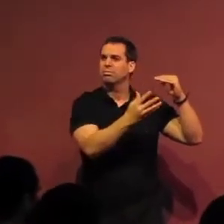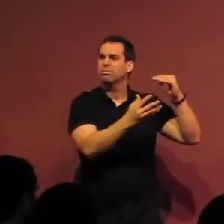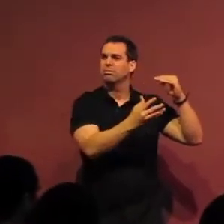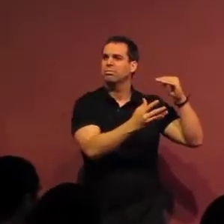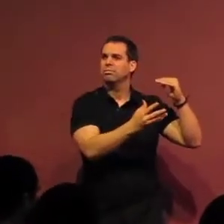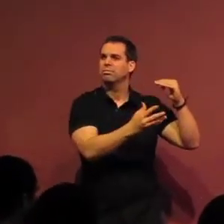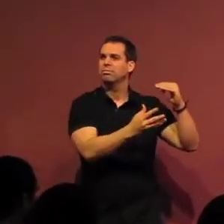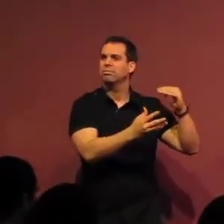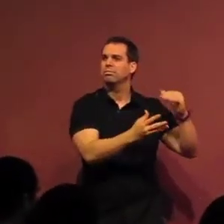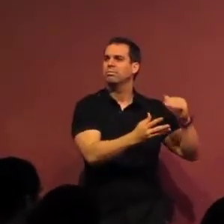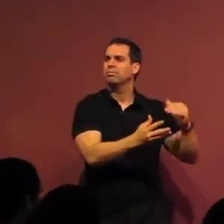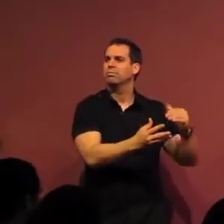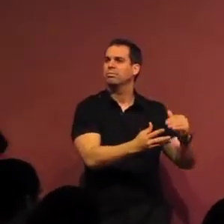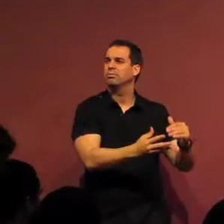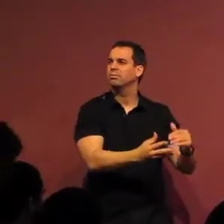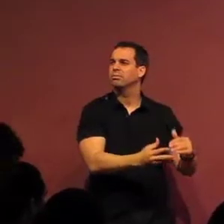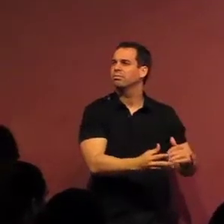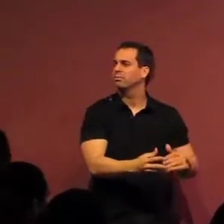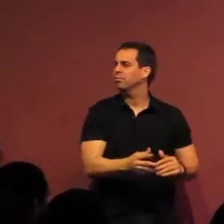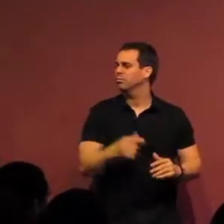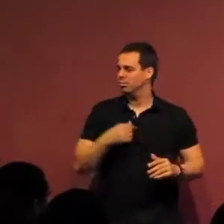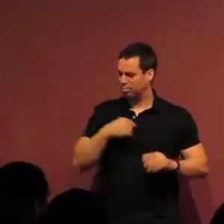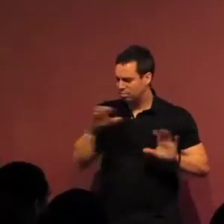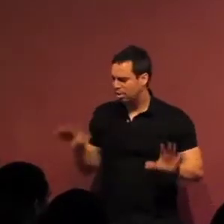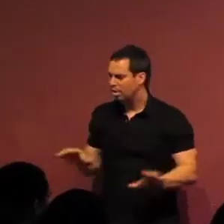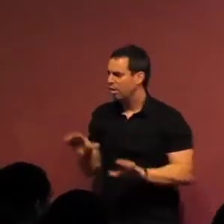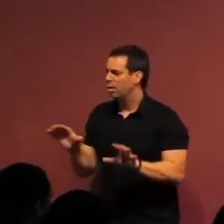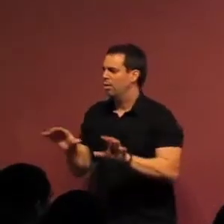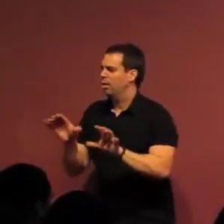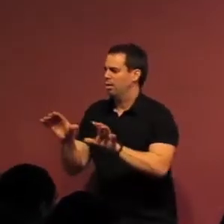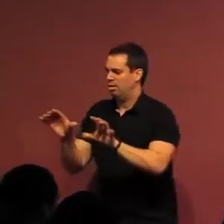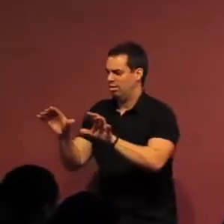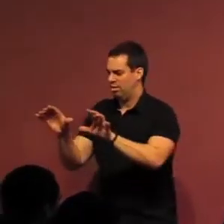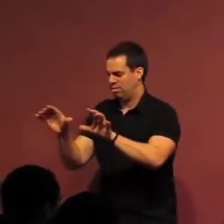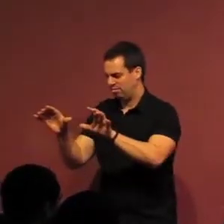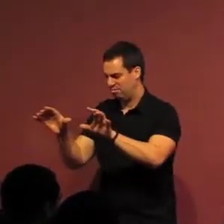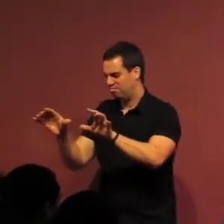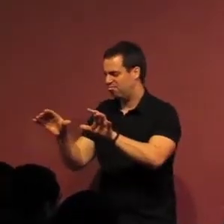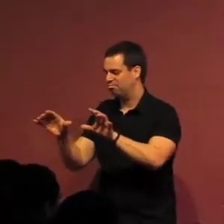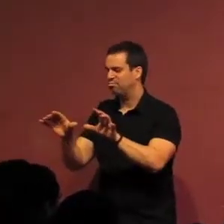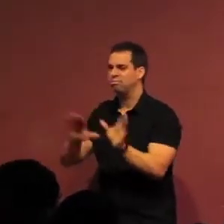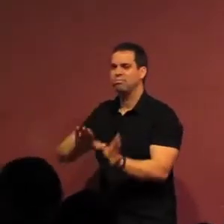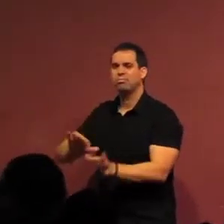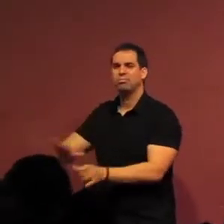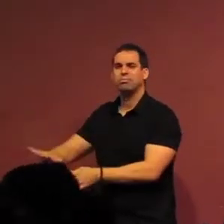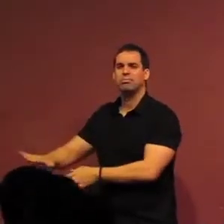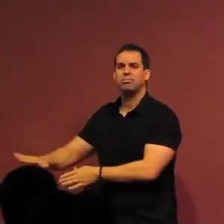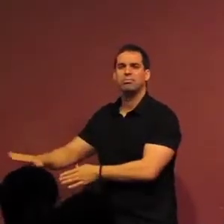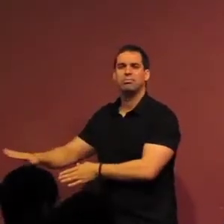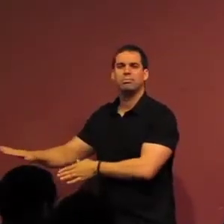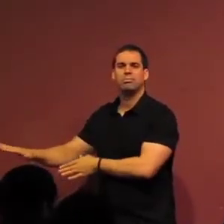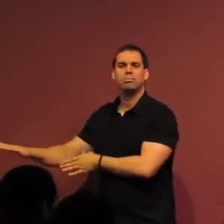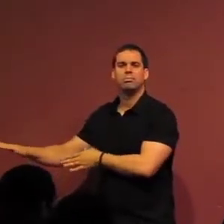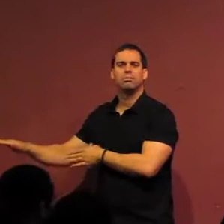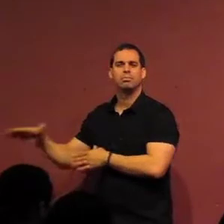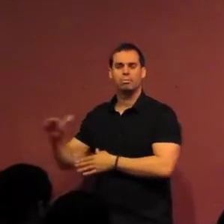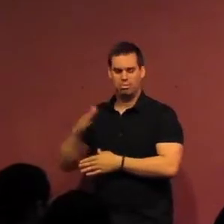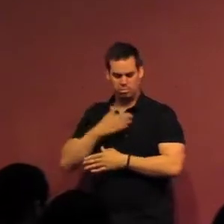Si no creyeron en lo que haces Si no creyeron en mi camino